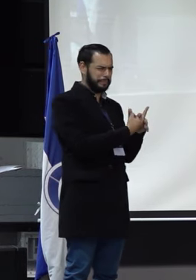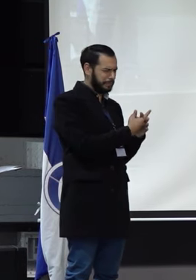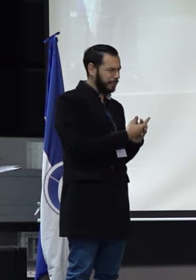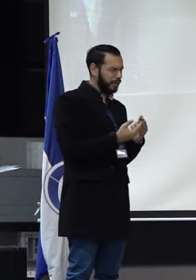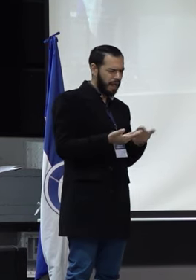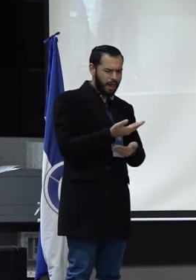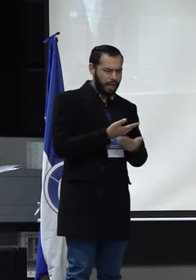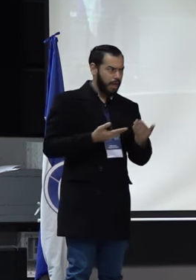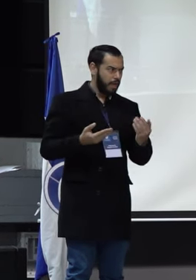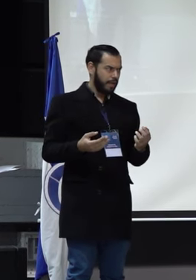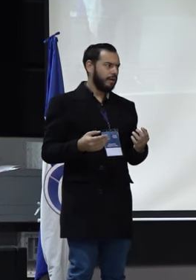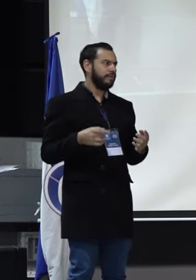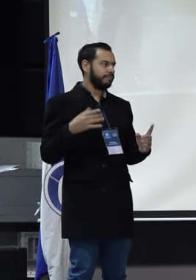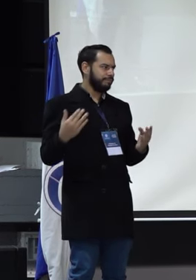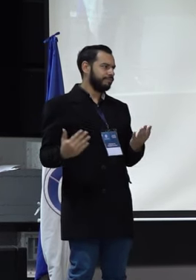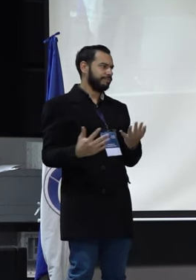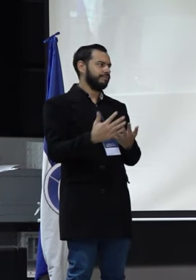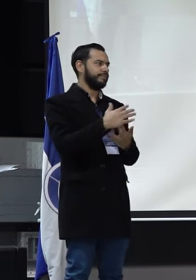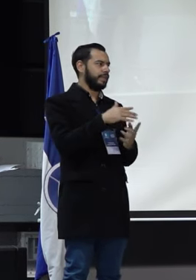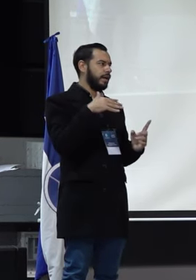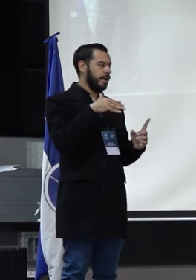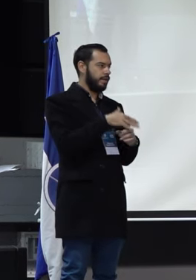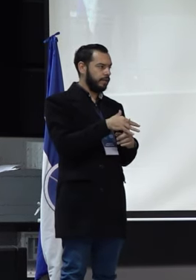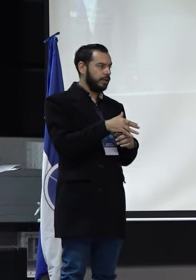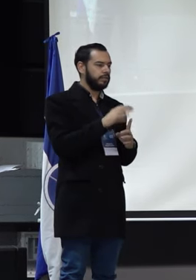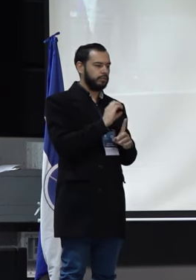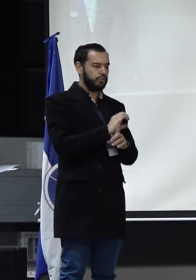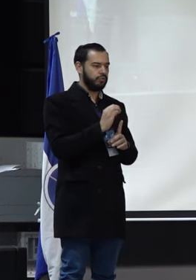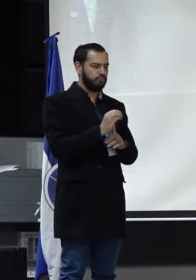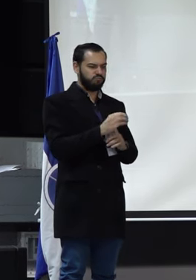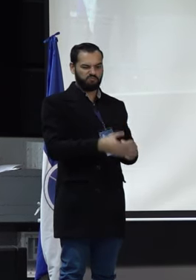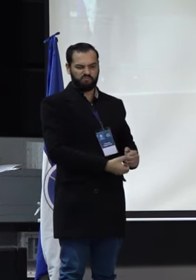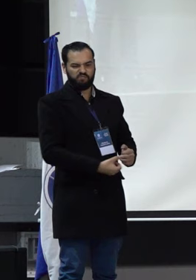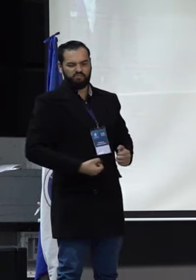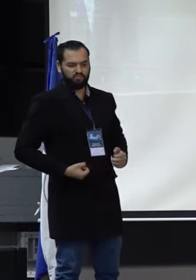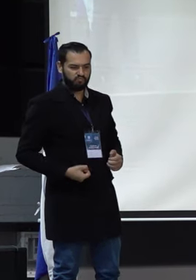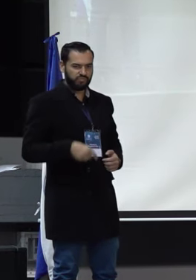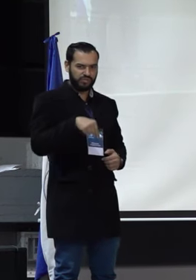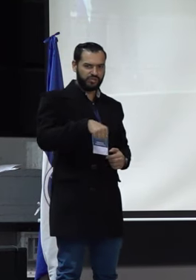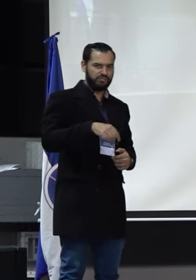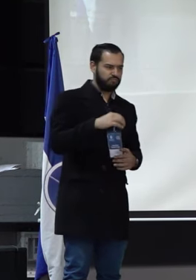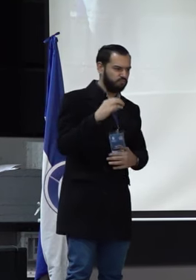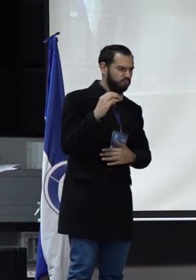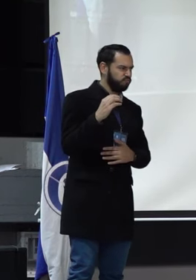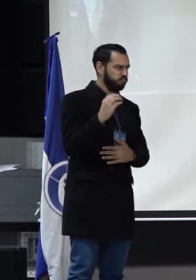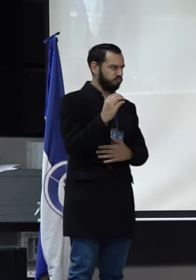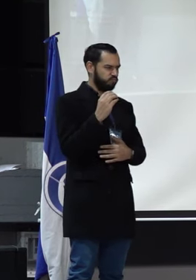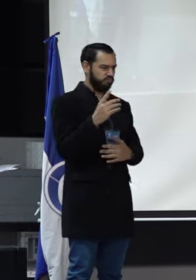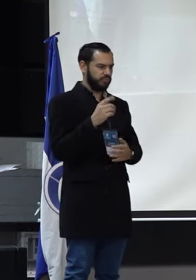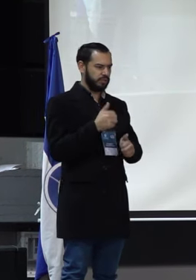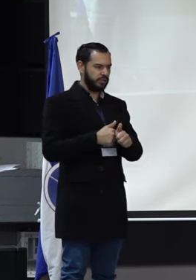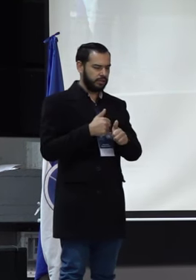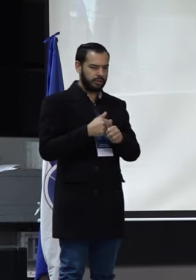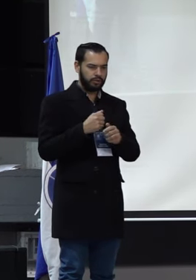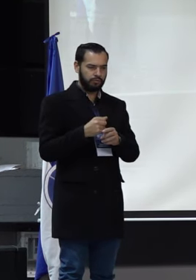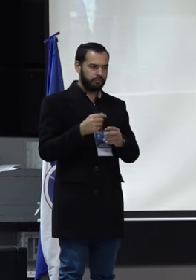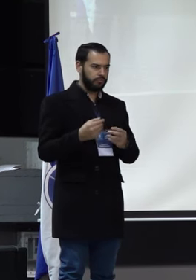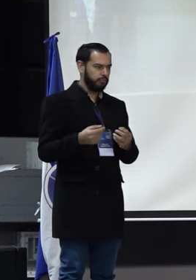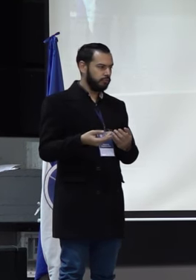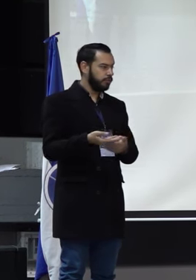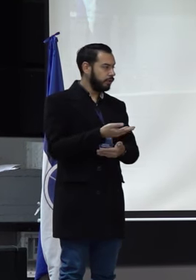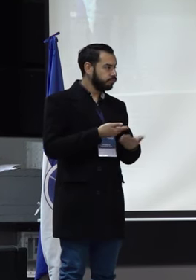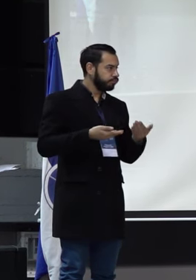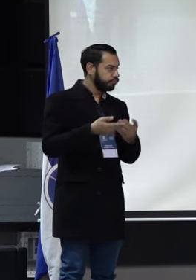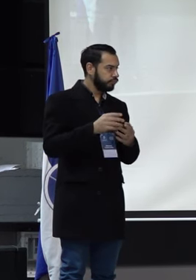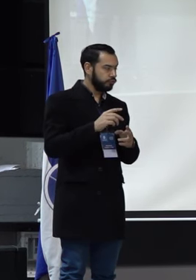convivencia están atravesados definitivamente por la cultura patriarcal y machista que está presente en todas y cada una de las relaciones sociales de